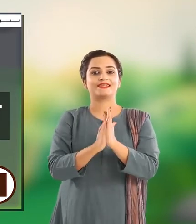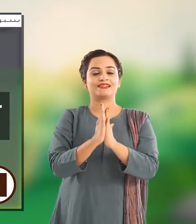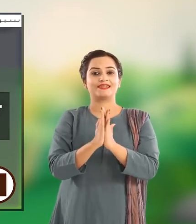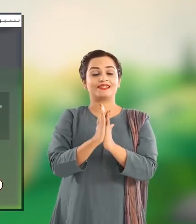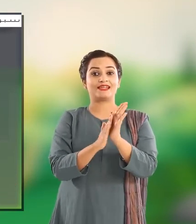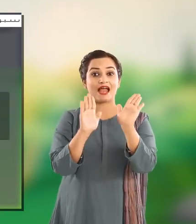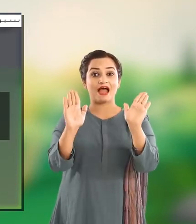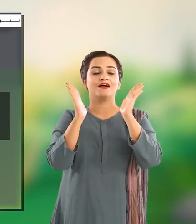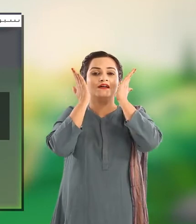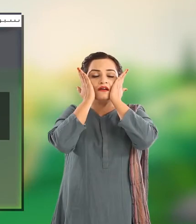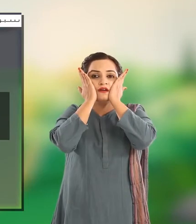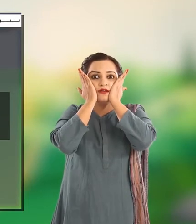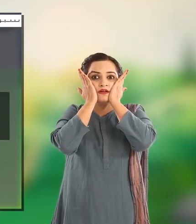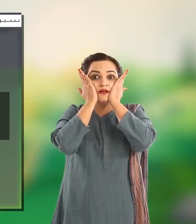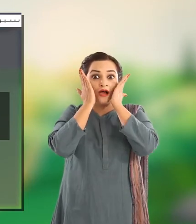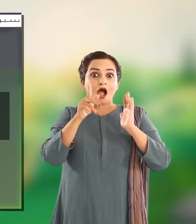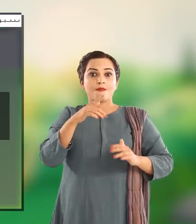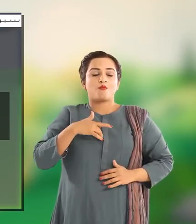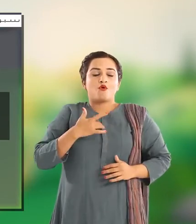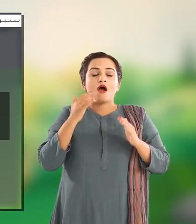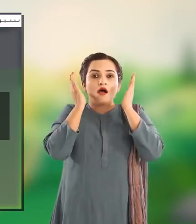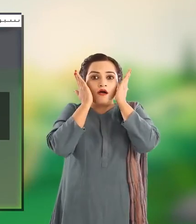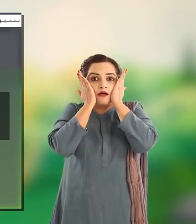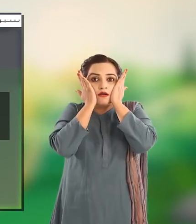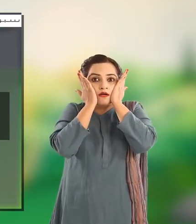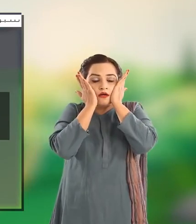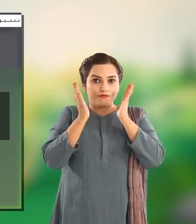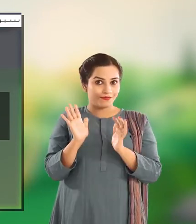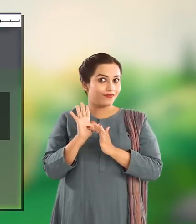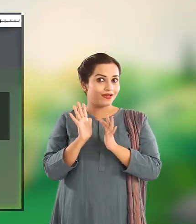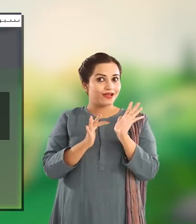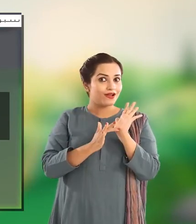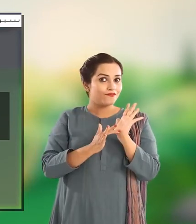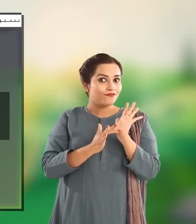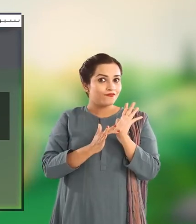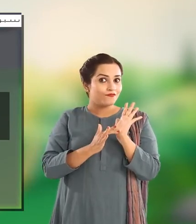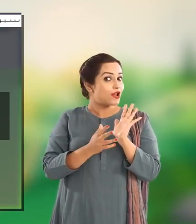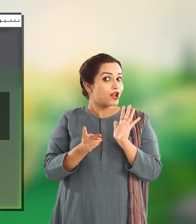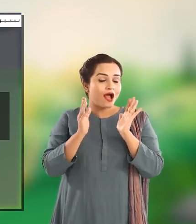اب اپنے ہاتھوں کو محسوس کر کے دیکھیں Feel your hands now